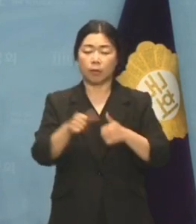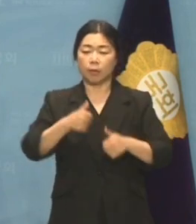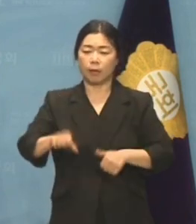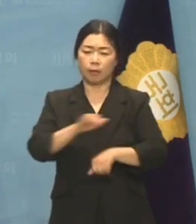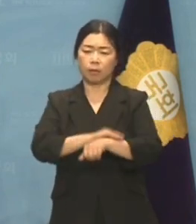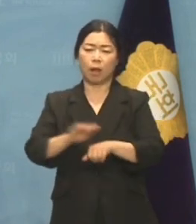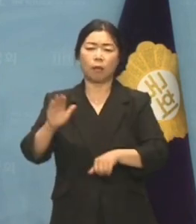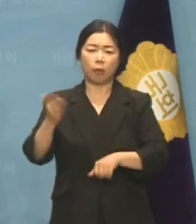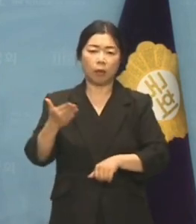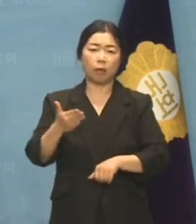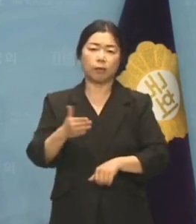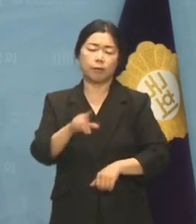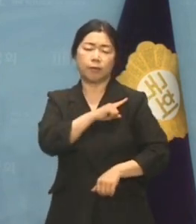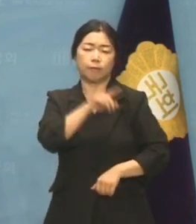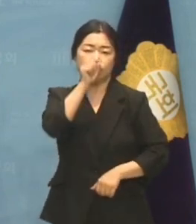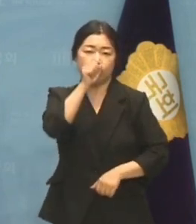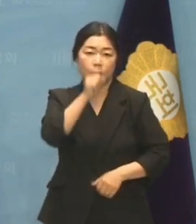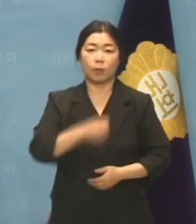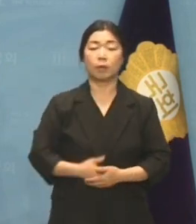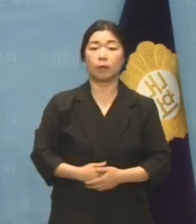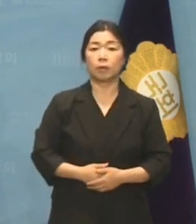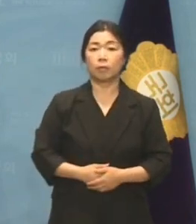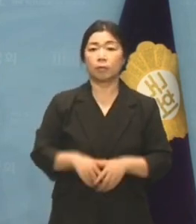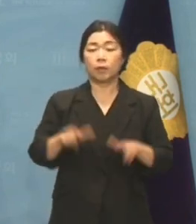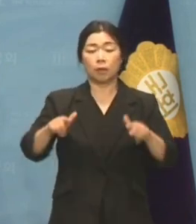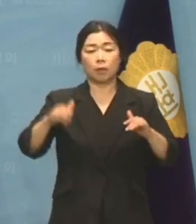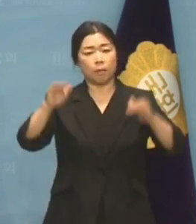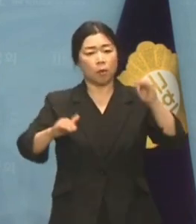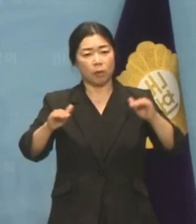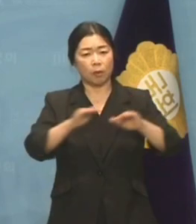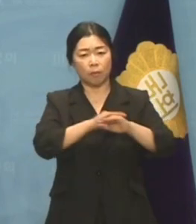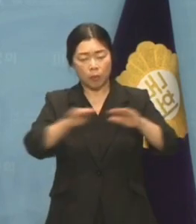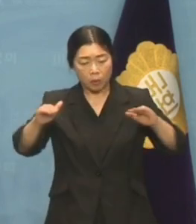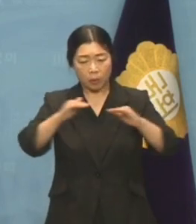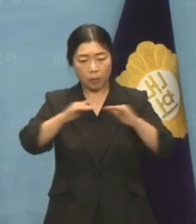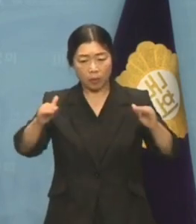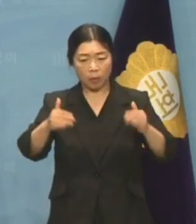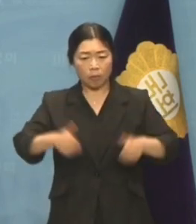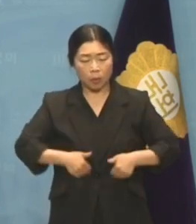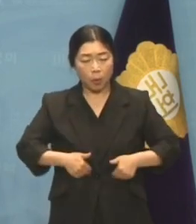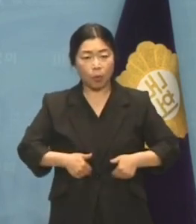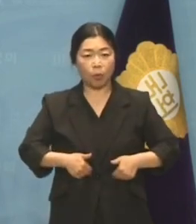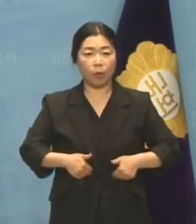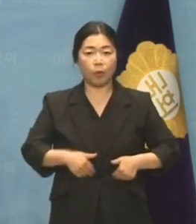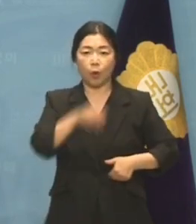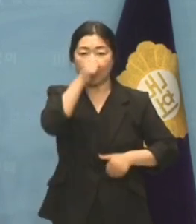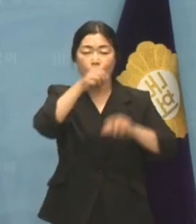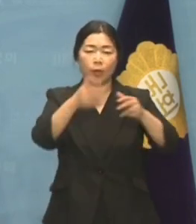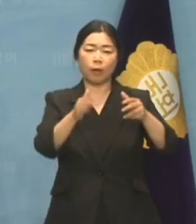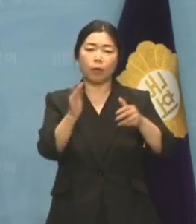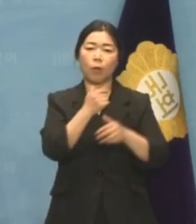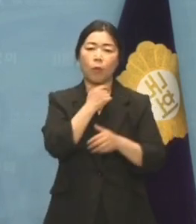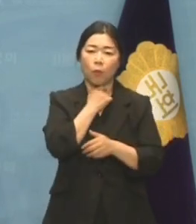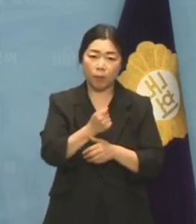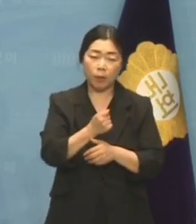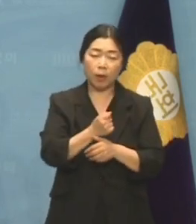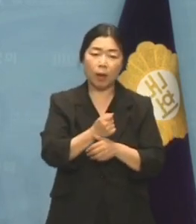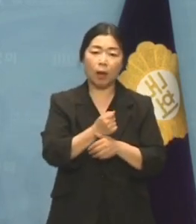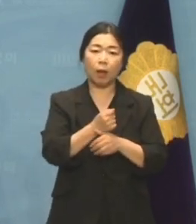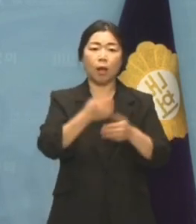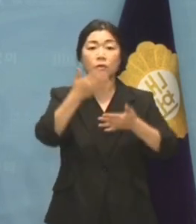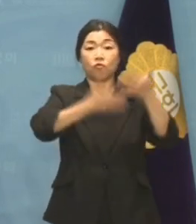최고잖아요. 평등이 아직도 많이 필요하다고 생각합니다. 우리나라가 정말 좋은 나라가 됐으면 하죠.